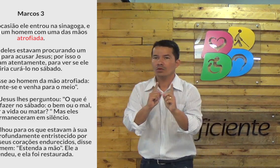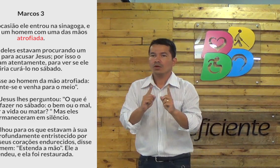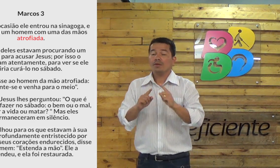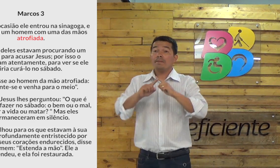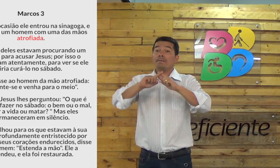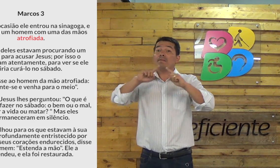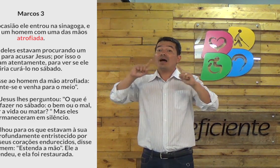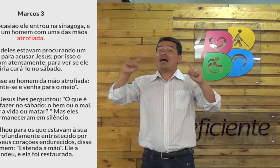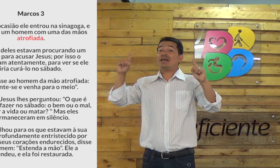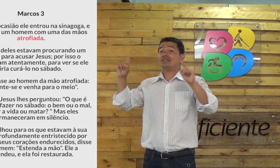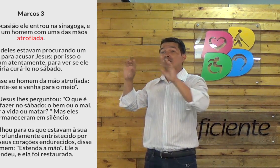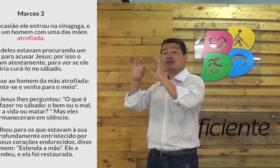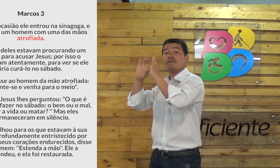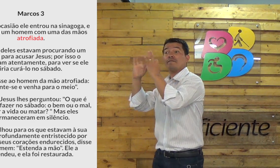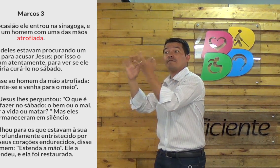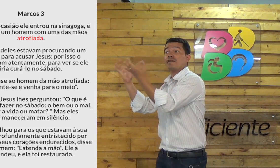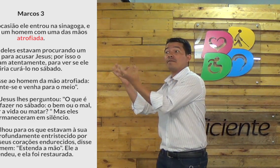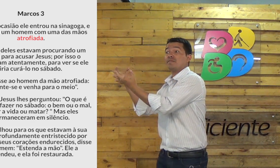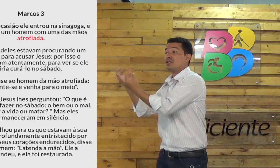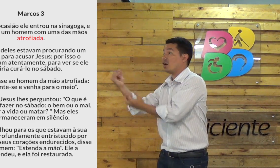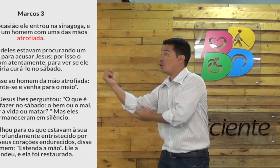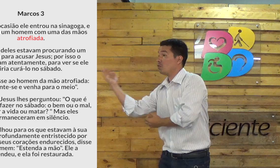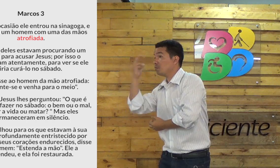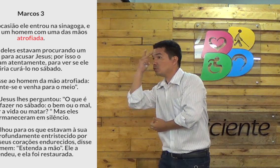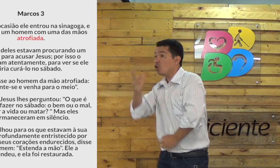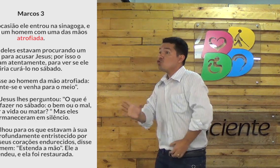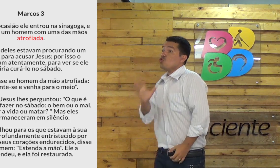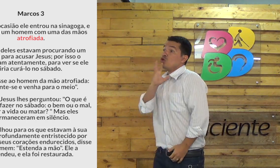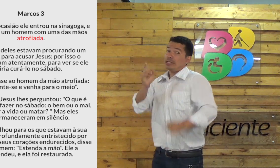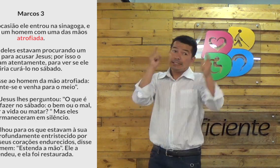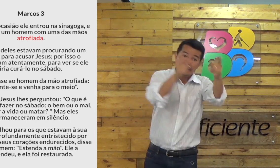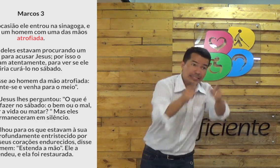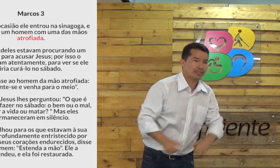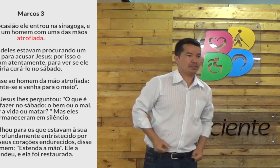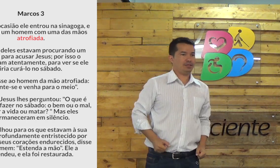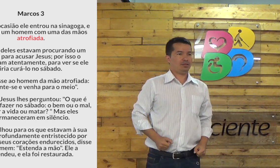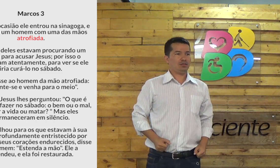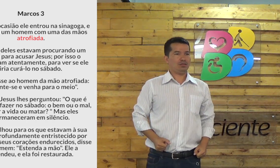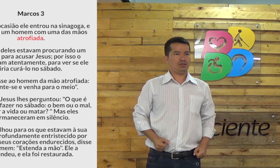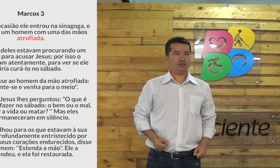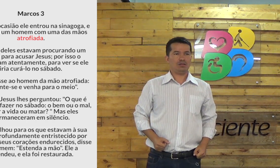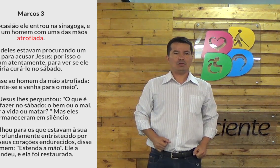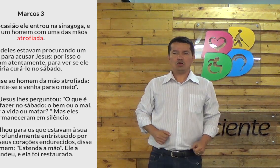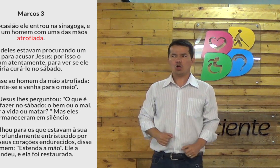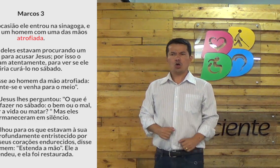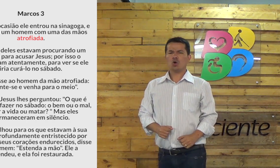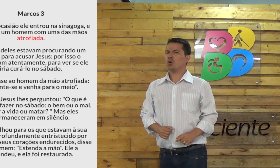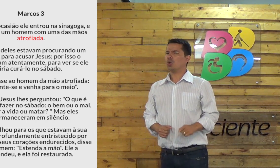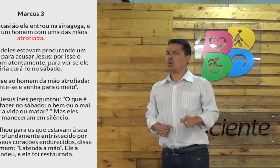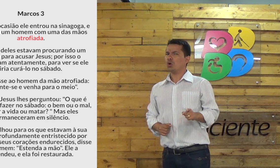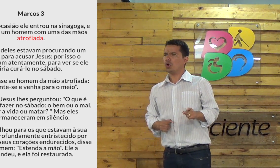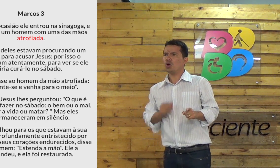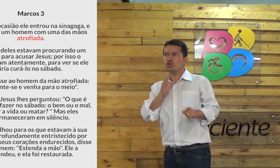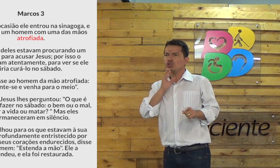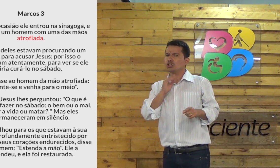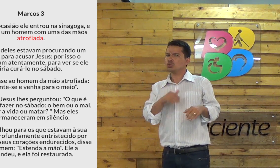Deu uma disfarçada. E chegou perto de Jesus. Mas algumas pessoas conheciam aquele homem. Opa!